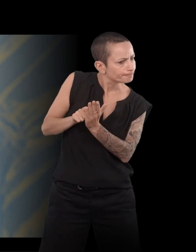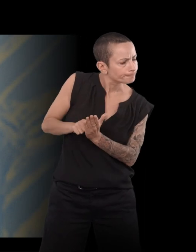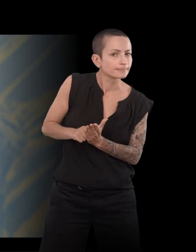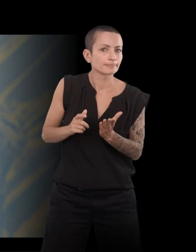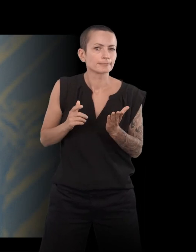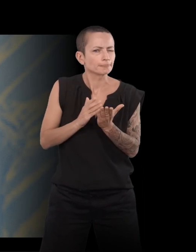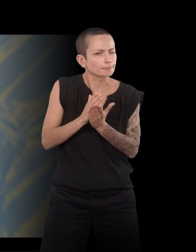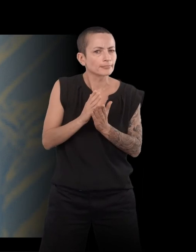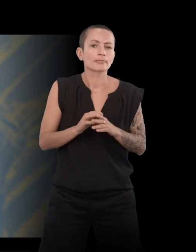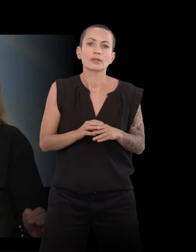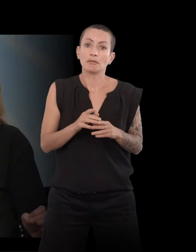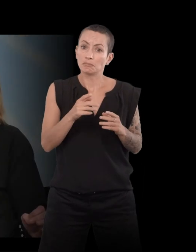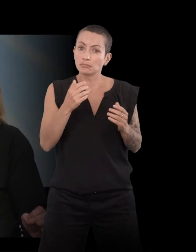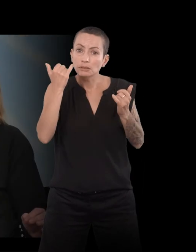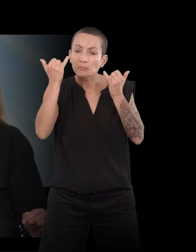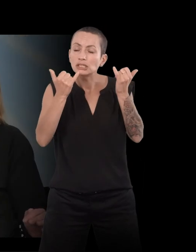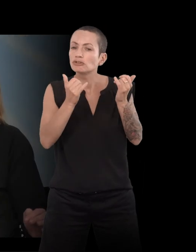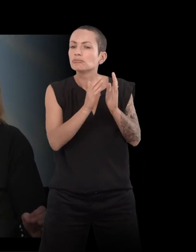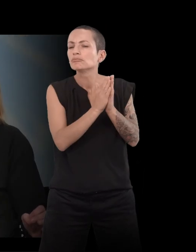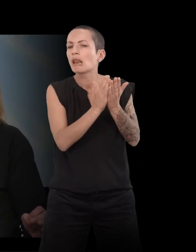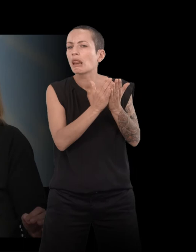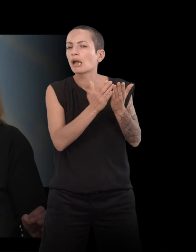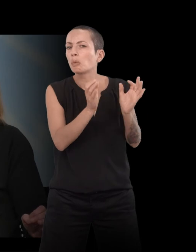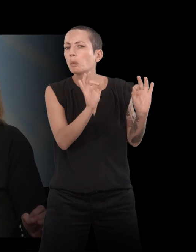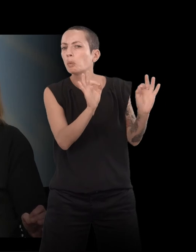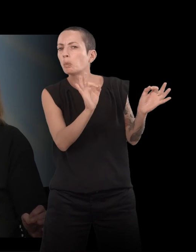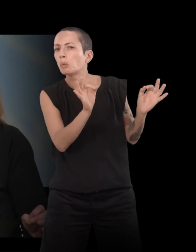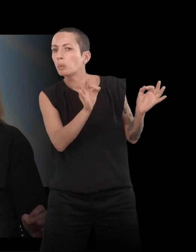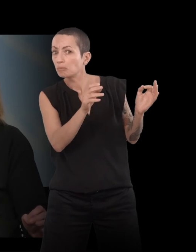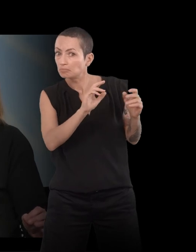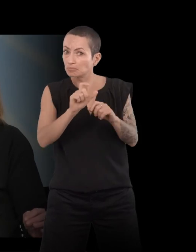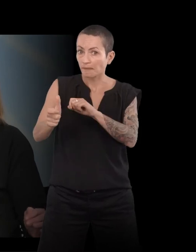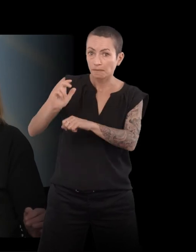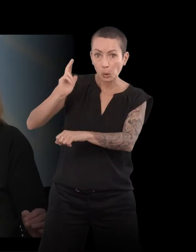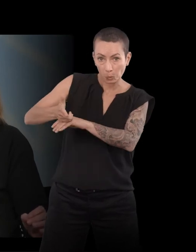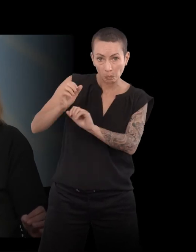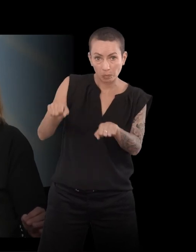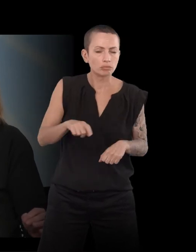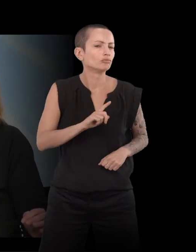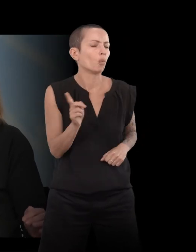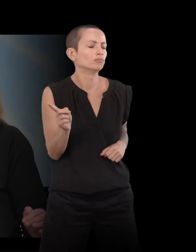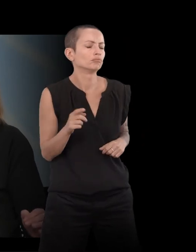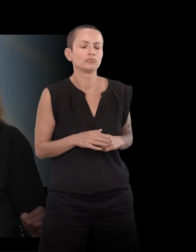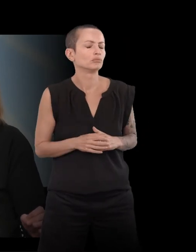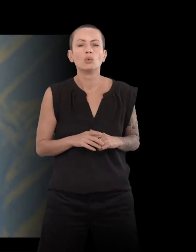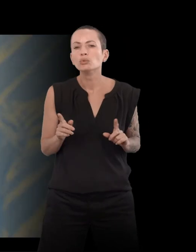Et vous auriez pu tourner sans lire, justement, les œuvres des écrivains ? Non, C'était... Ah non, non,